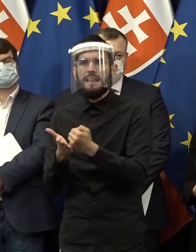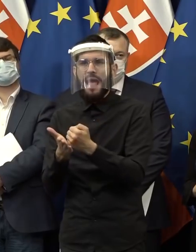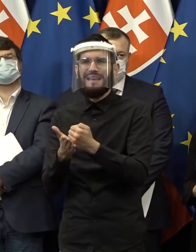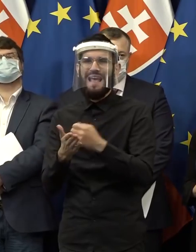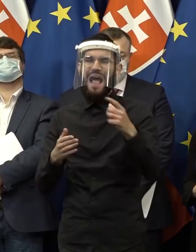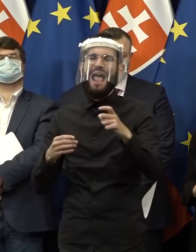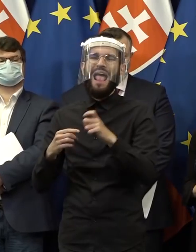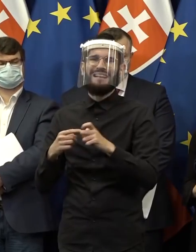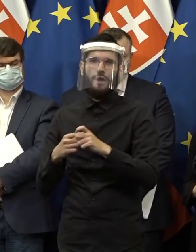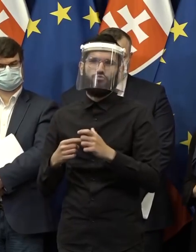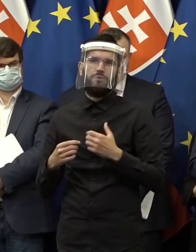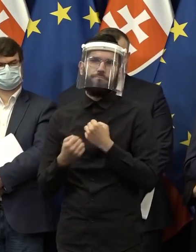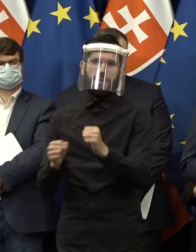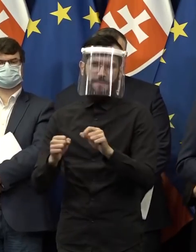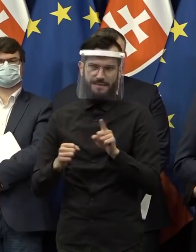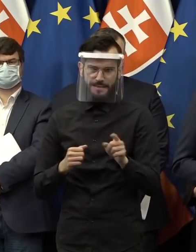exekučná amnestia. Ďakujem.